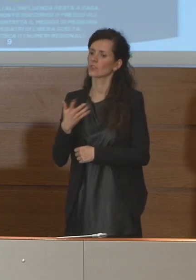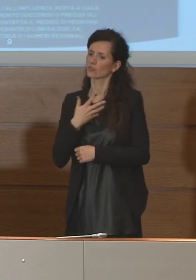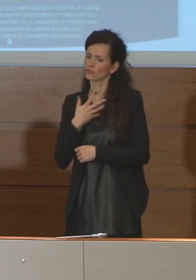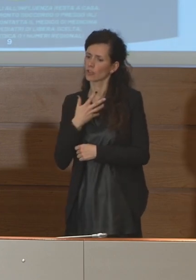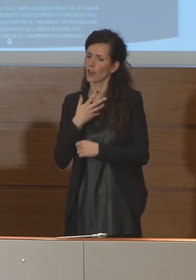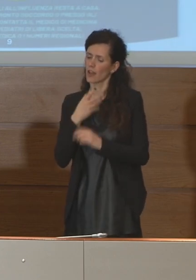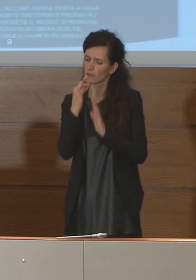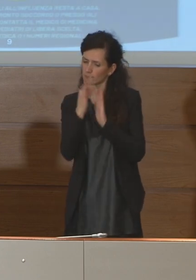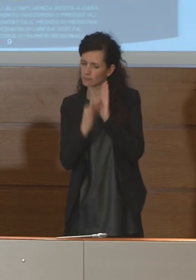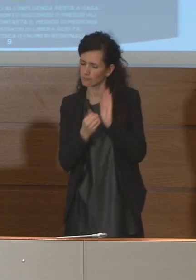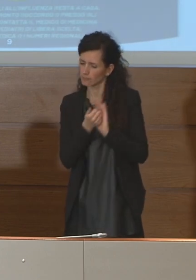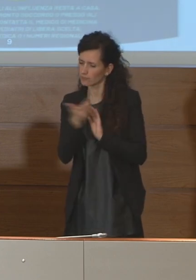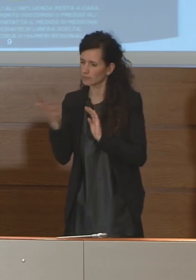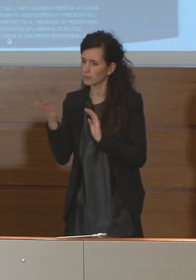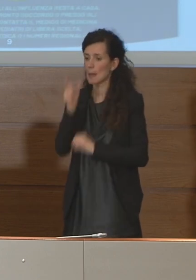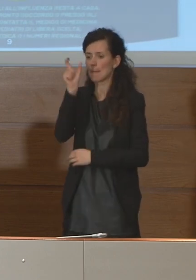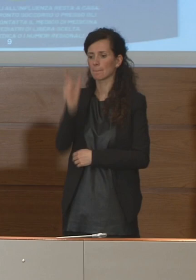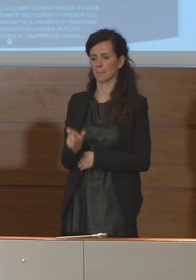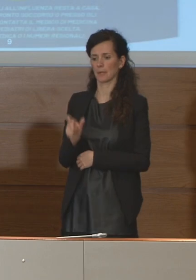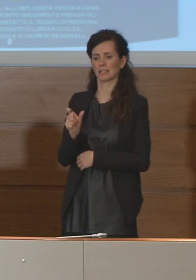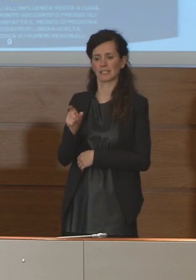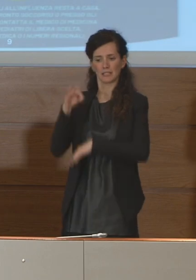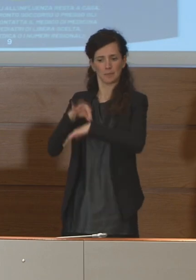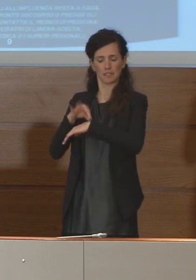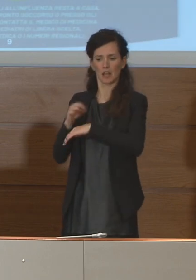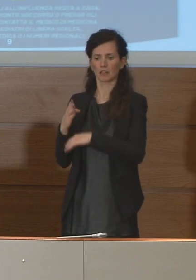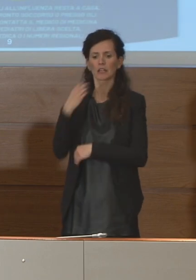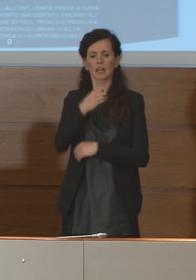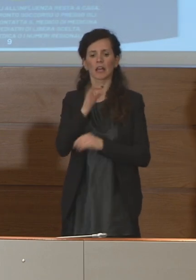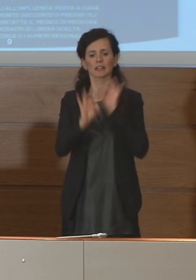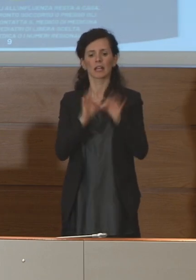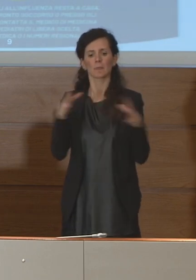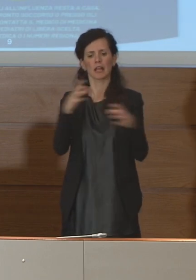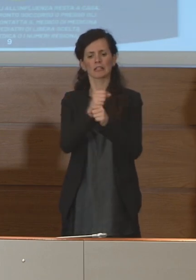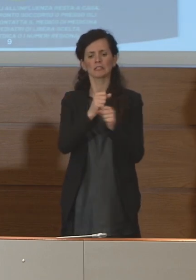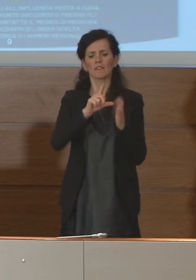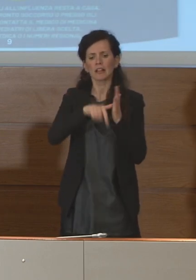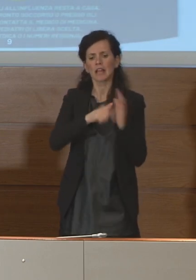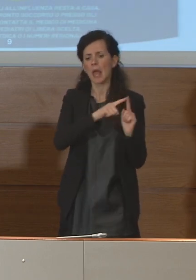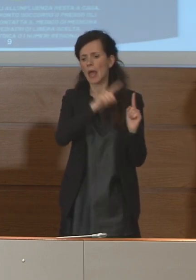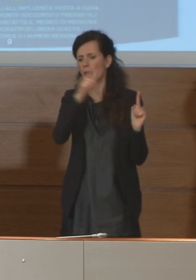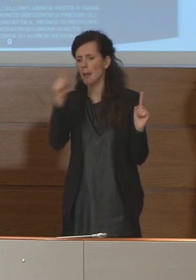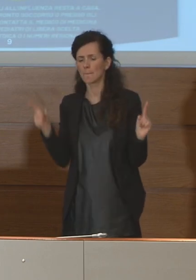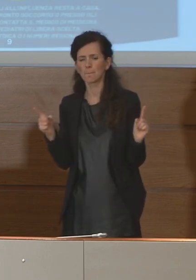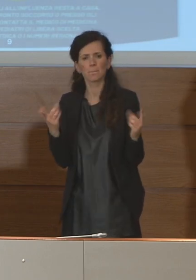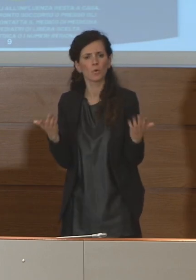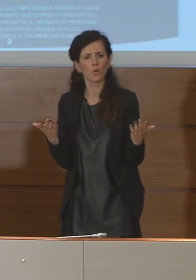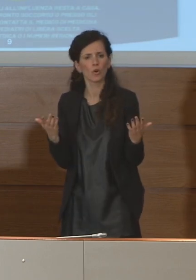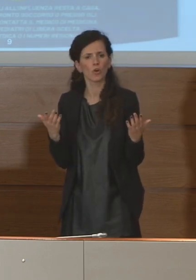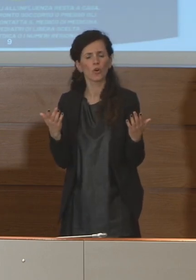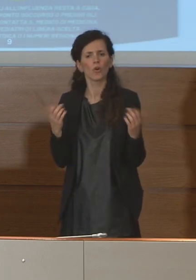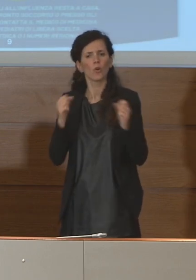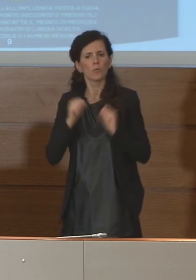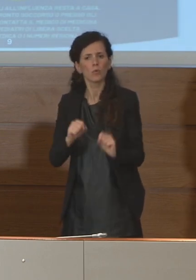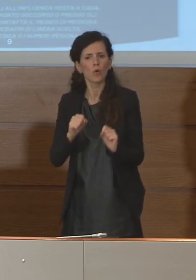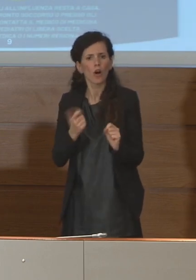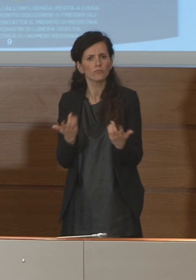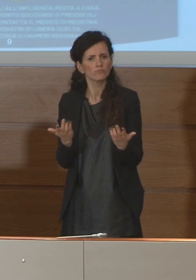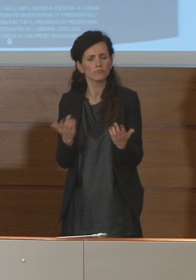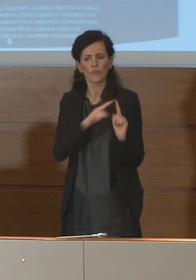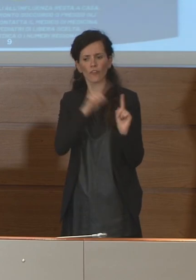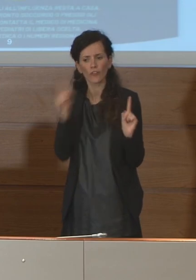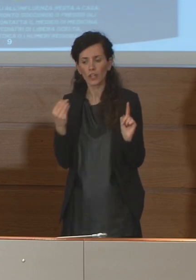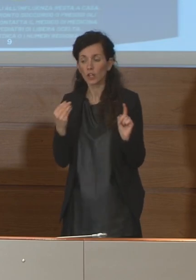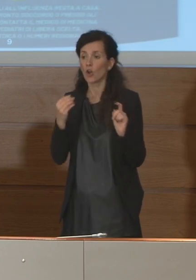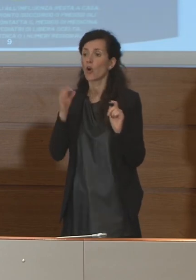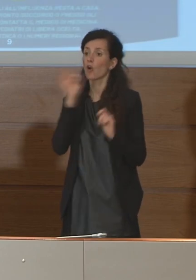mediamente un paziente che va in terapia intensiva rimane in terapia intensiva? Cioè c'è speranza che chi è